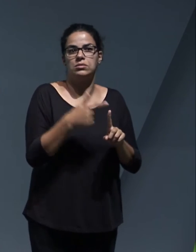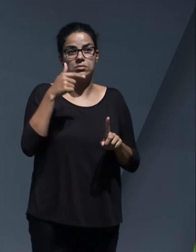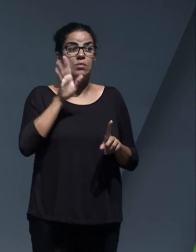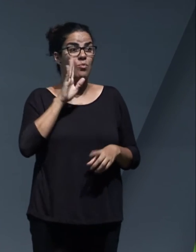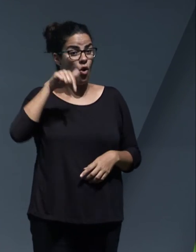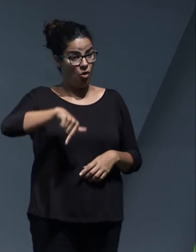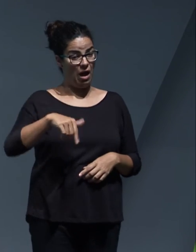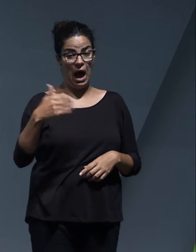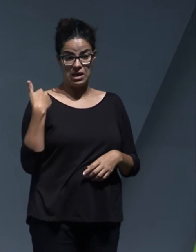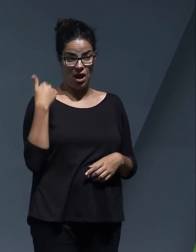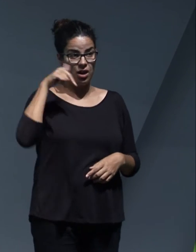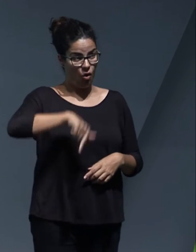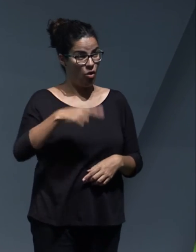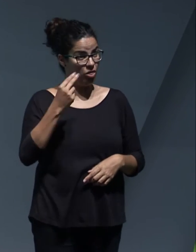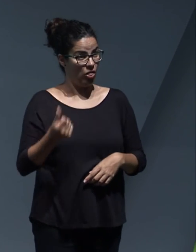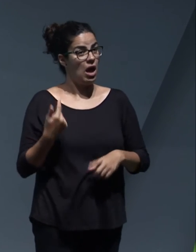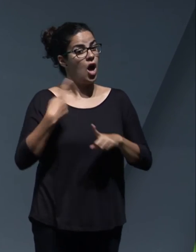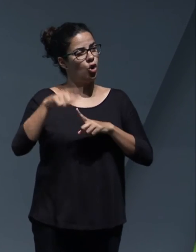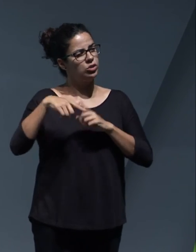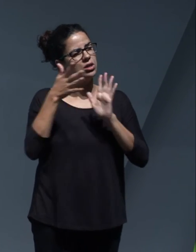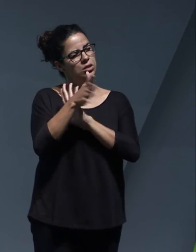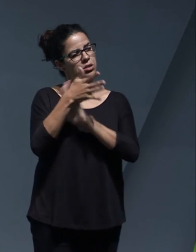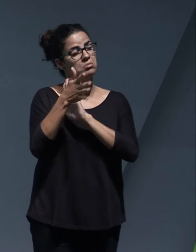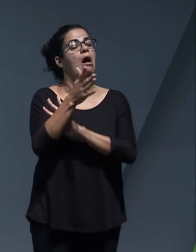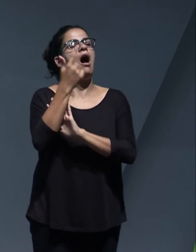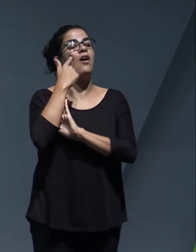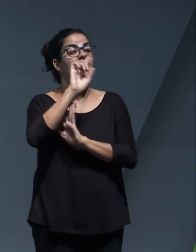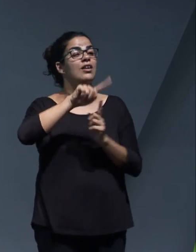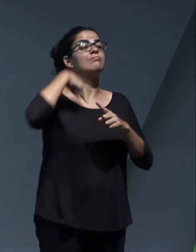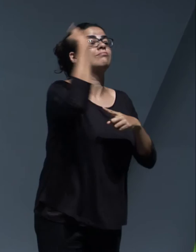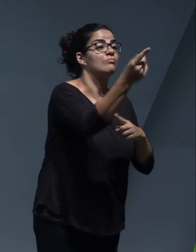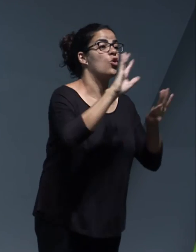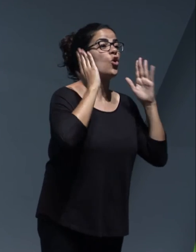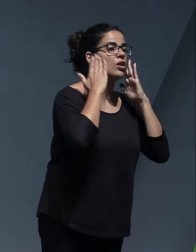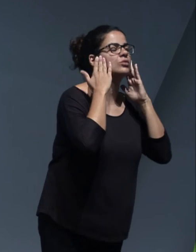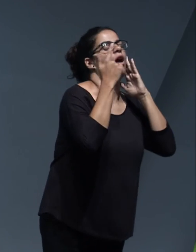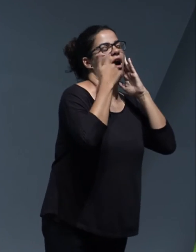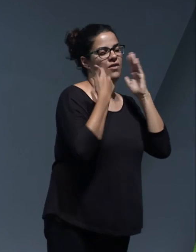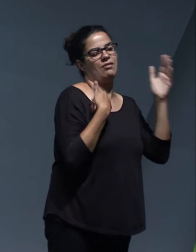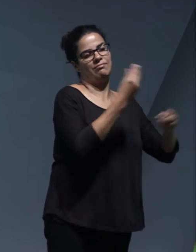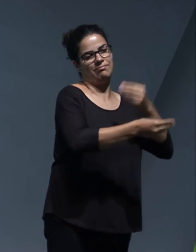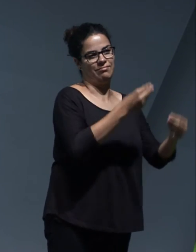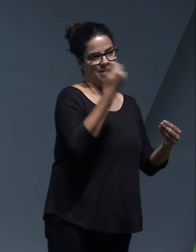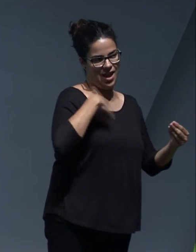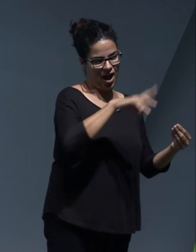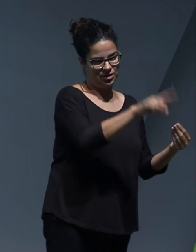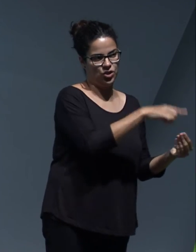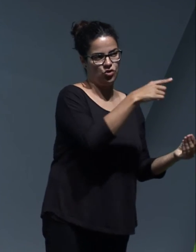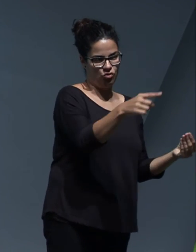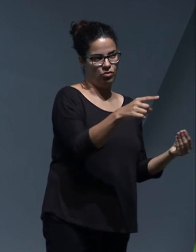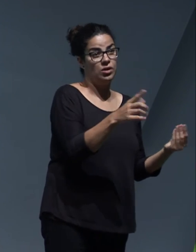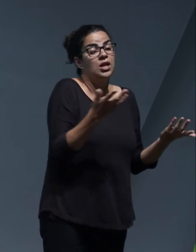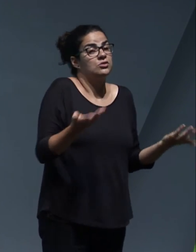estos dos días de congreso. Por lo tanto, nada más que agradecerle